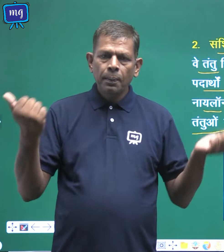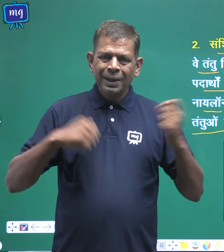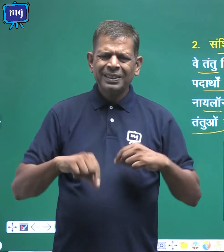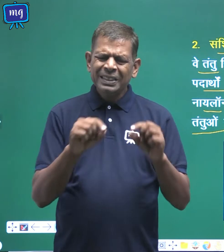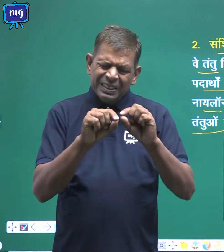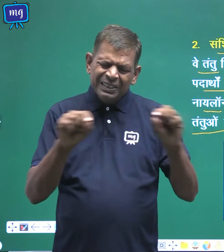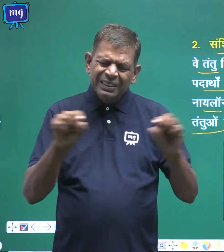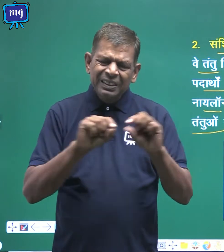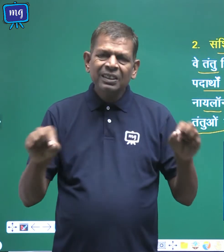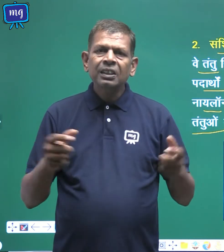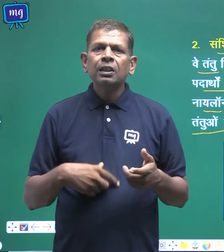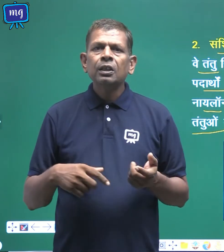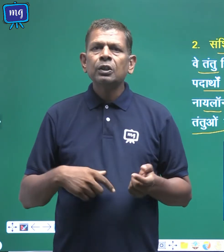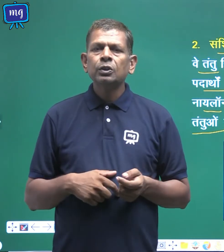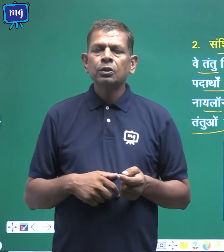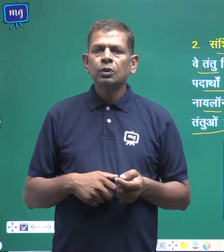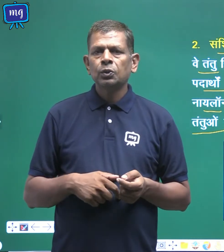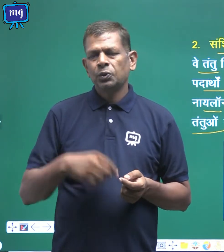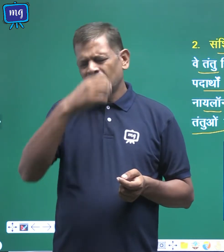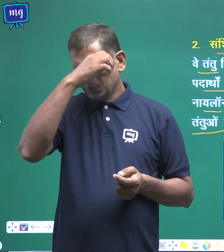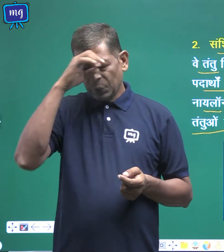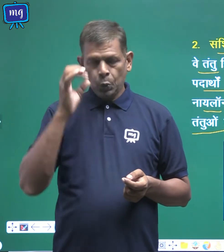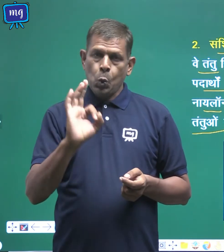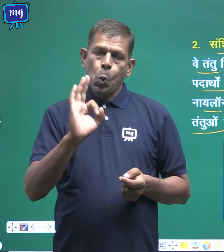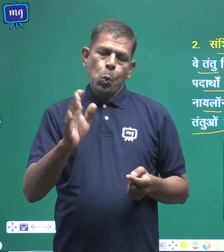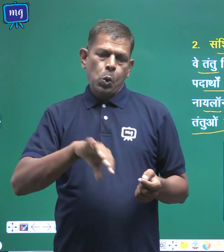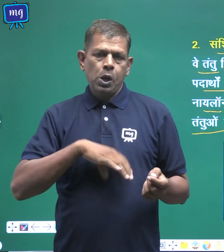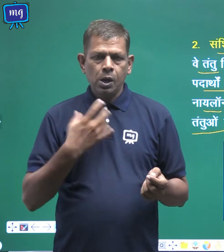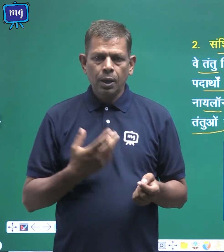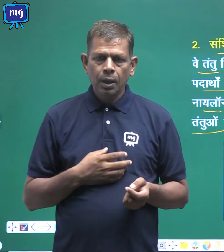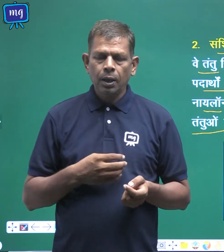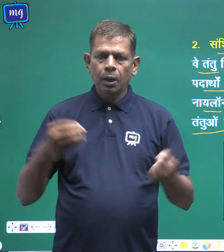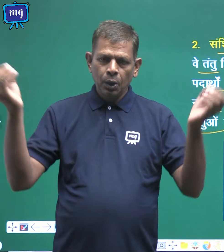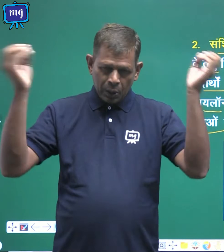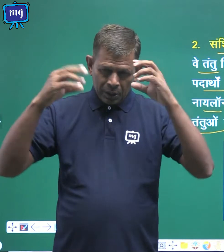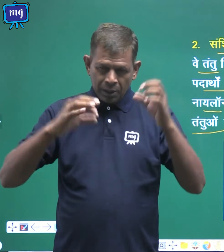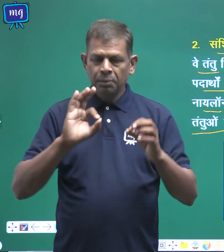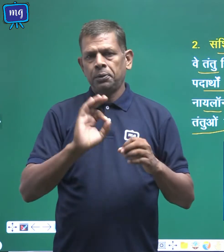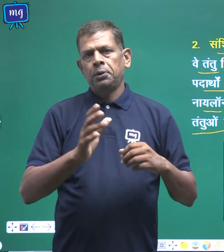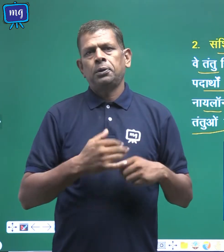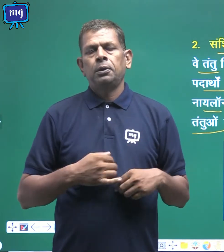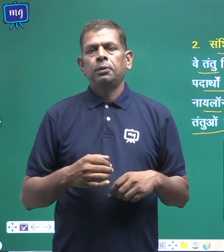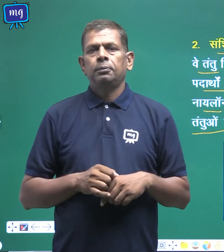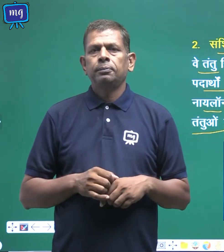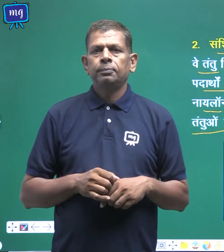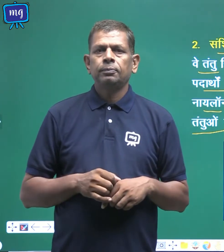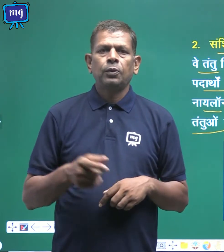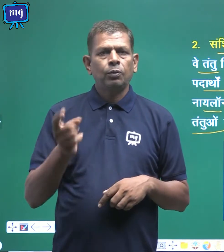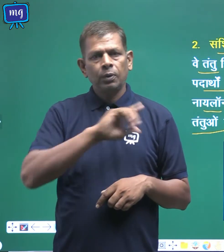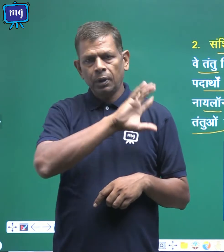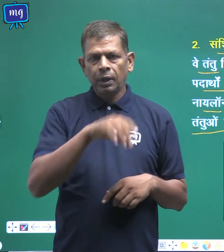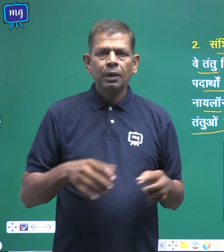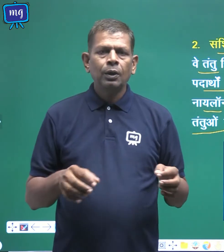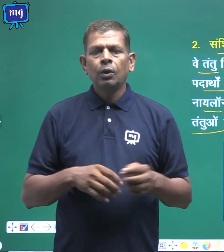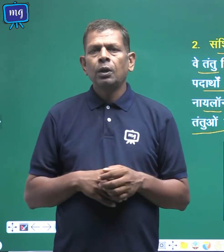कपड़े जो हमें गर्मी में अच्छे लगते हैं बड सात में भी हमें अच्छे लगते हैं वो सब